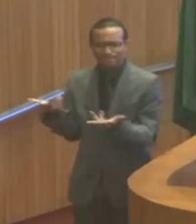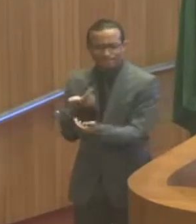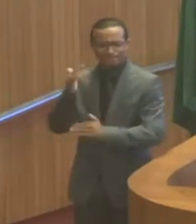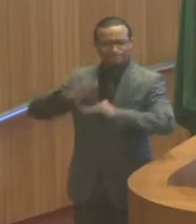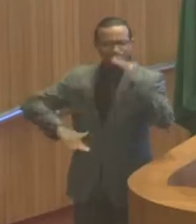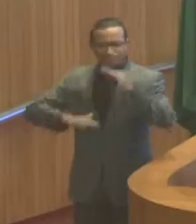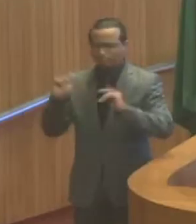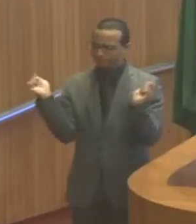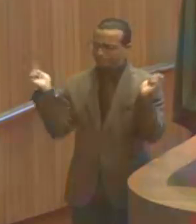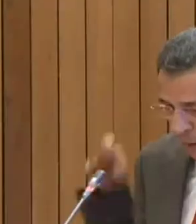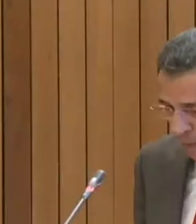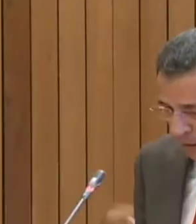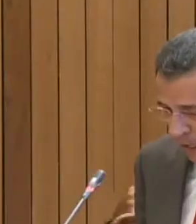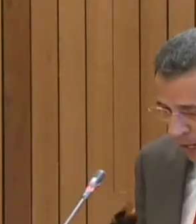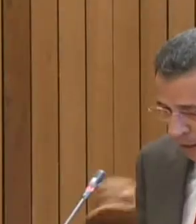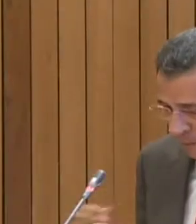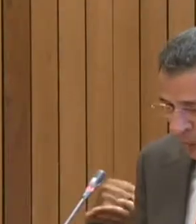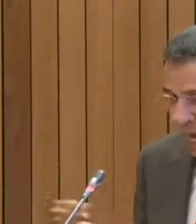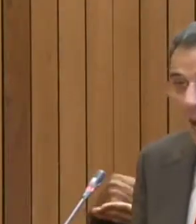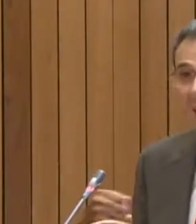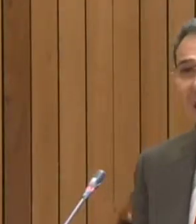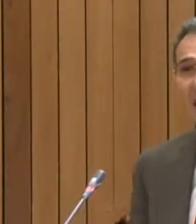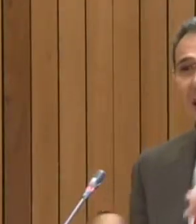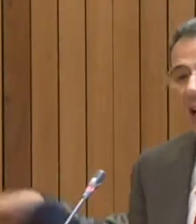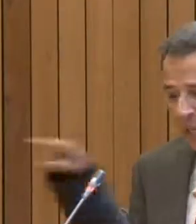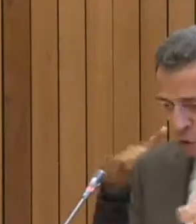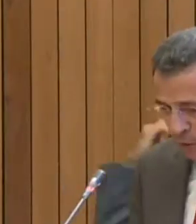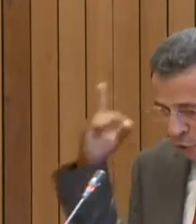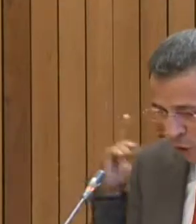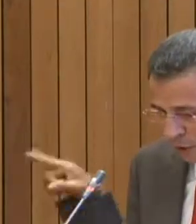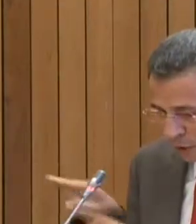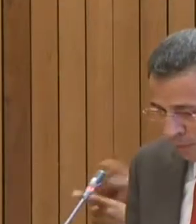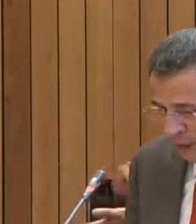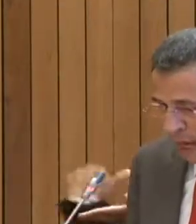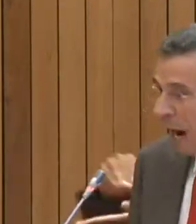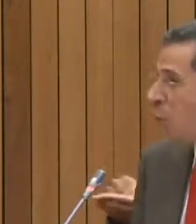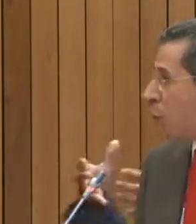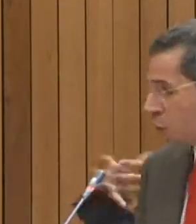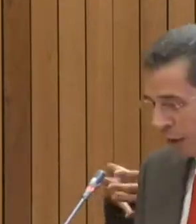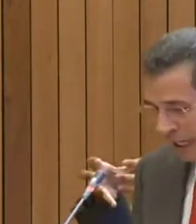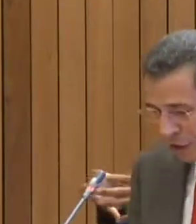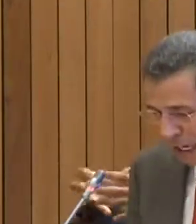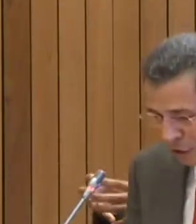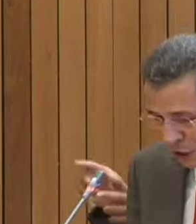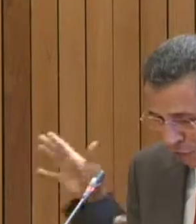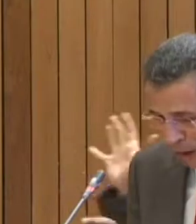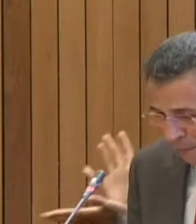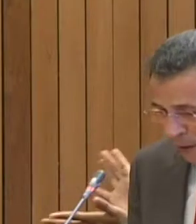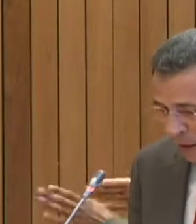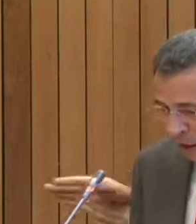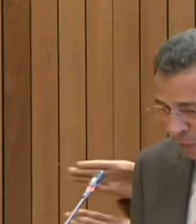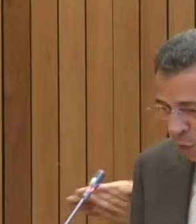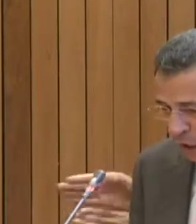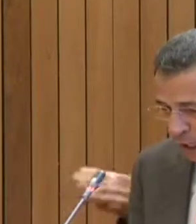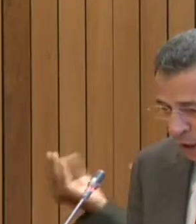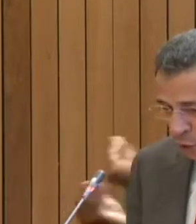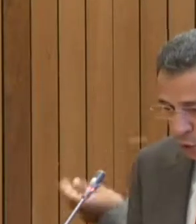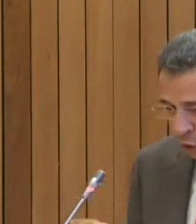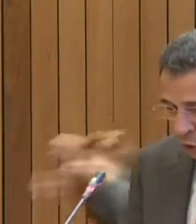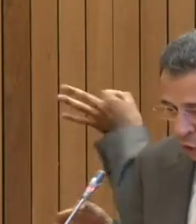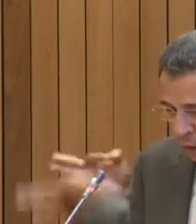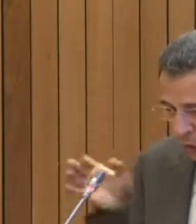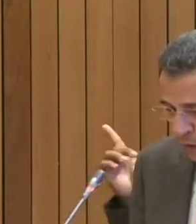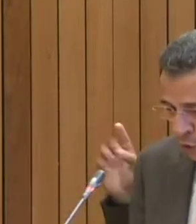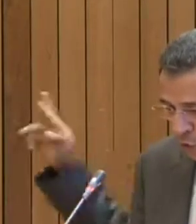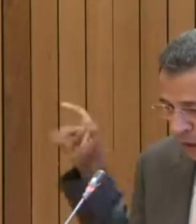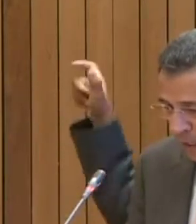solidariedade e apoio aos parlamentares. A secretária das comissões, a consultoria legislativa, na figura do